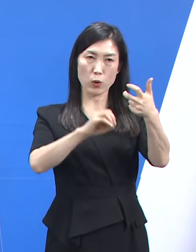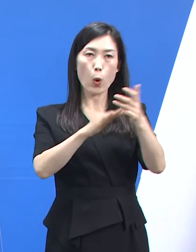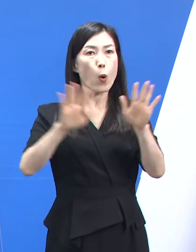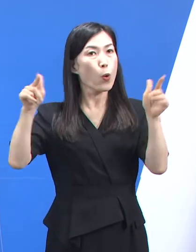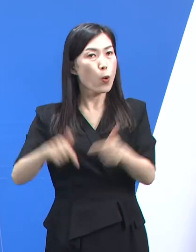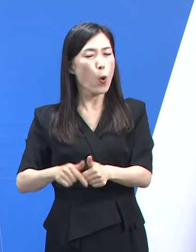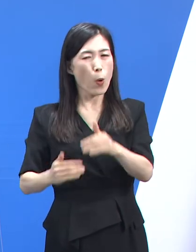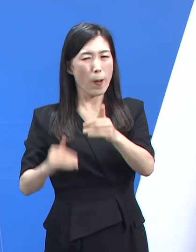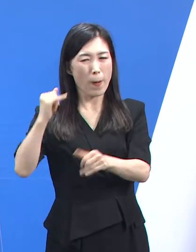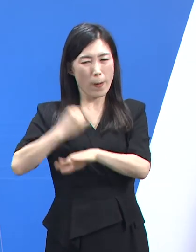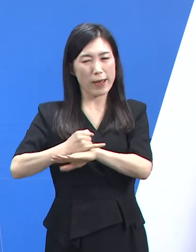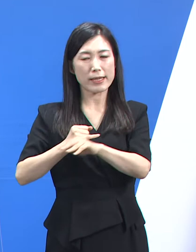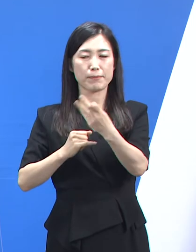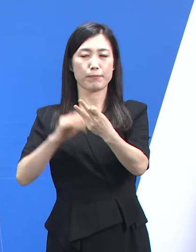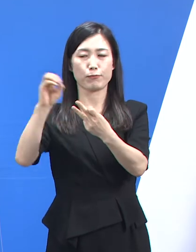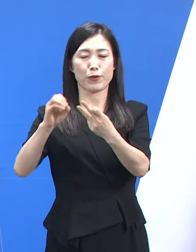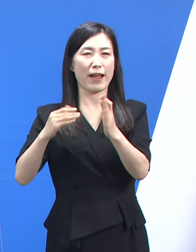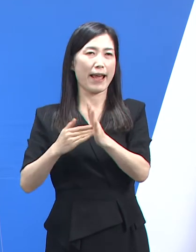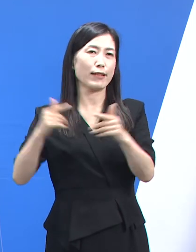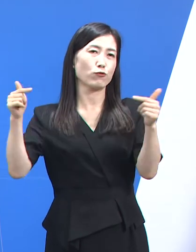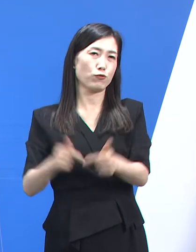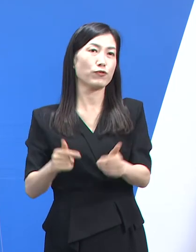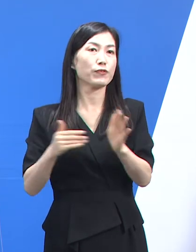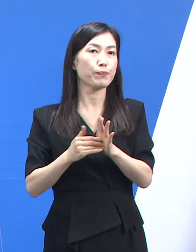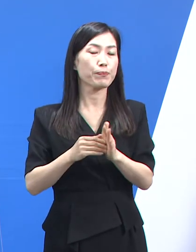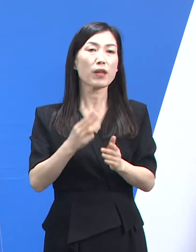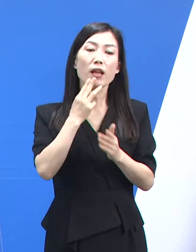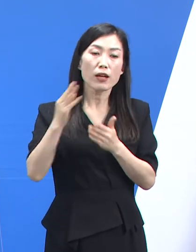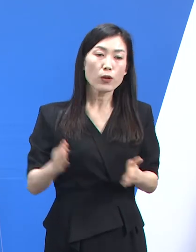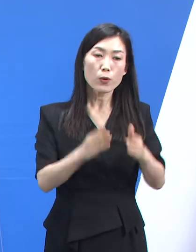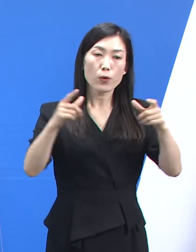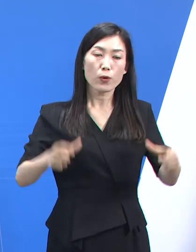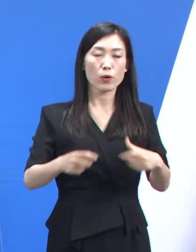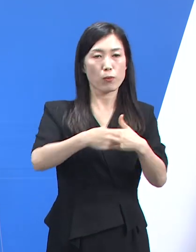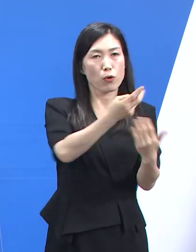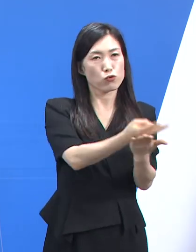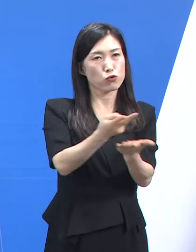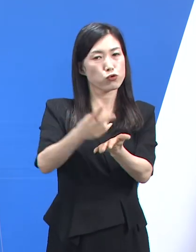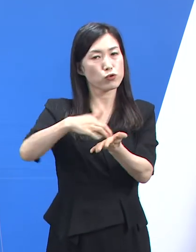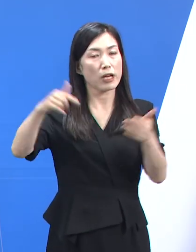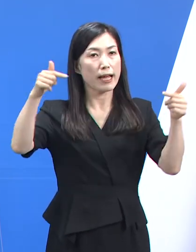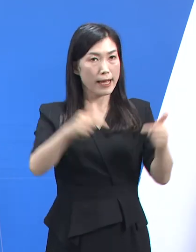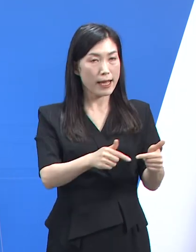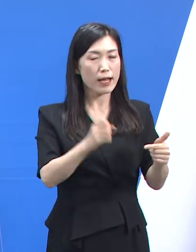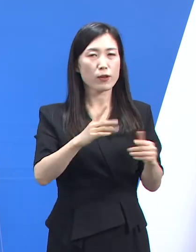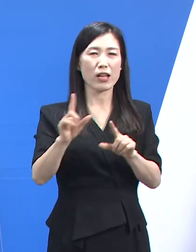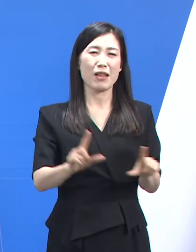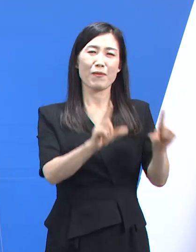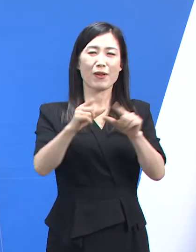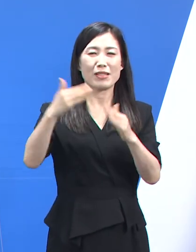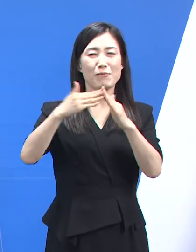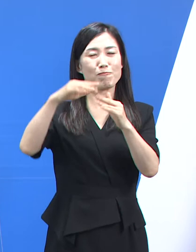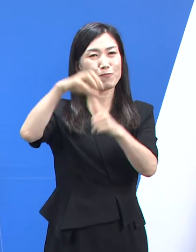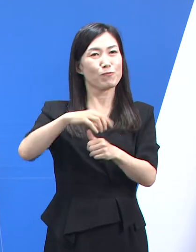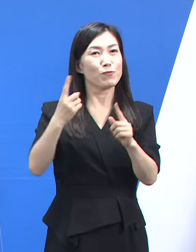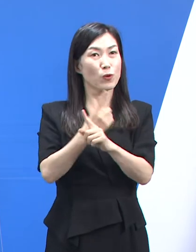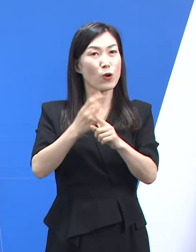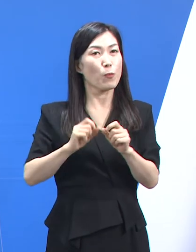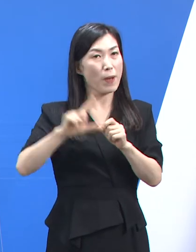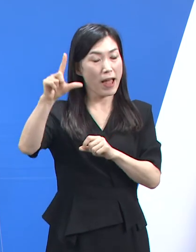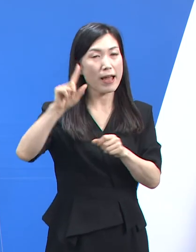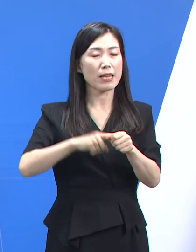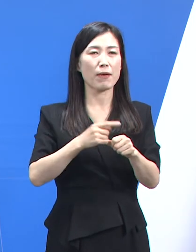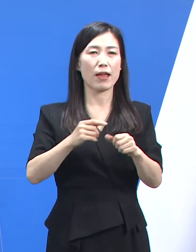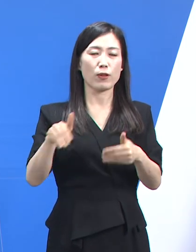%대까지 떨어졌습니다. 경기도는 가동률 감소와 일반 의료체계 전환에 따라 도내 간염병